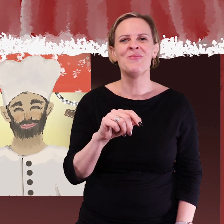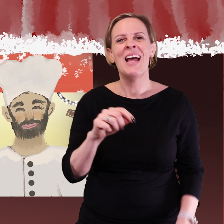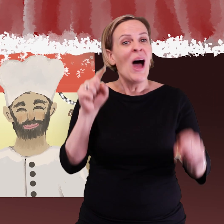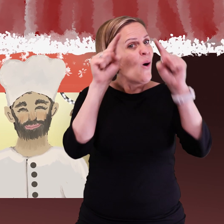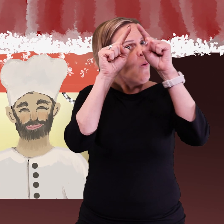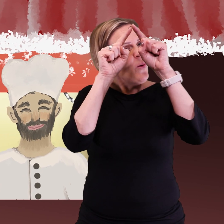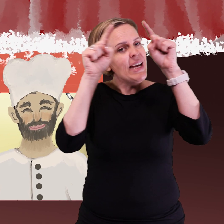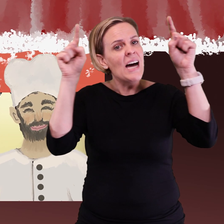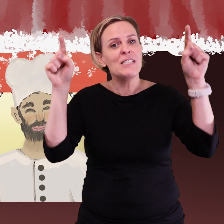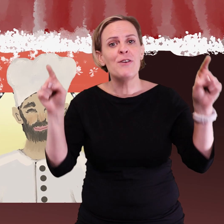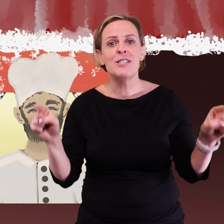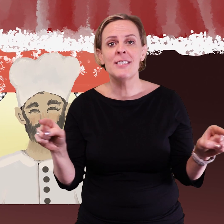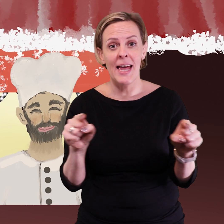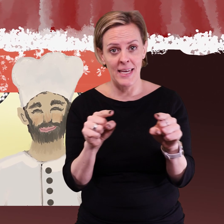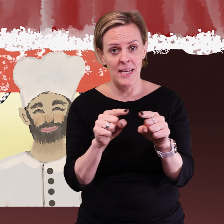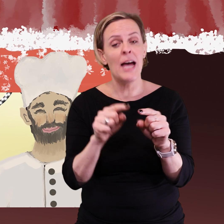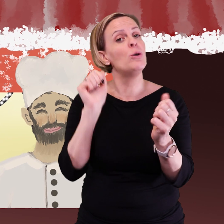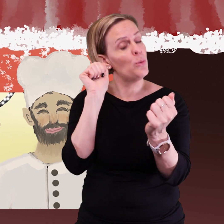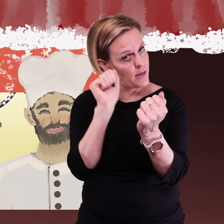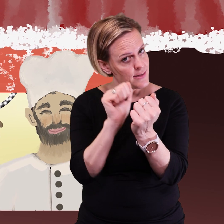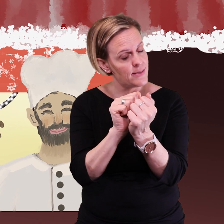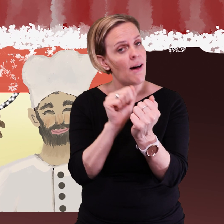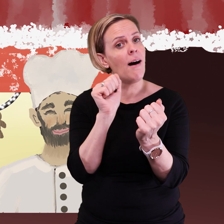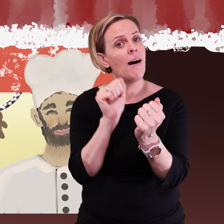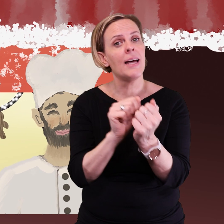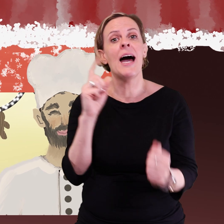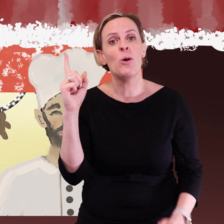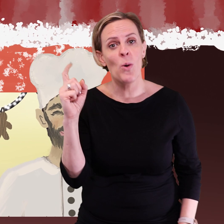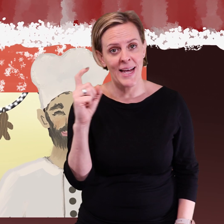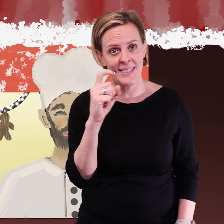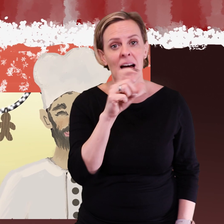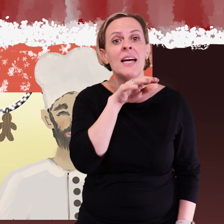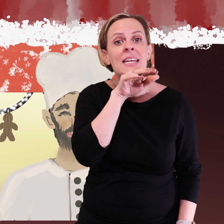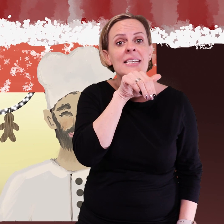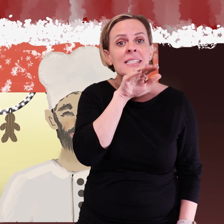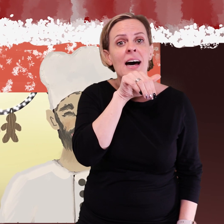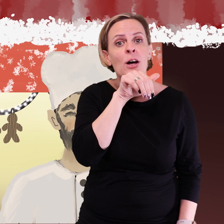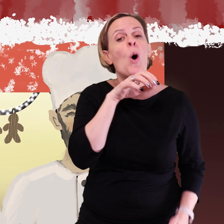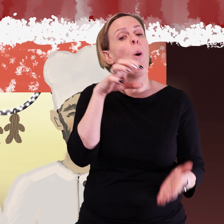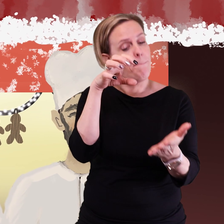Och i hans fönster hänger julgransaker Och hästargrisar och